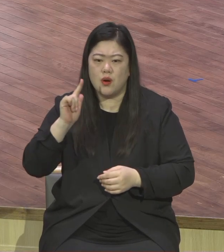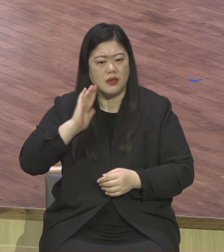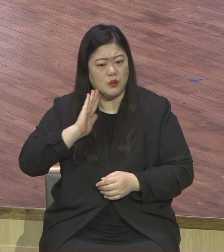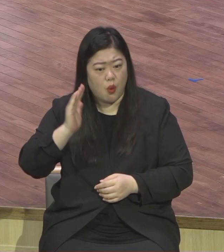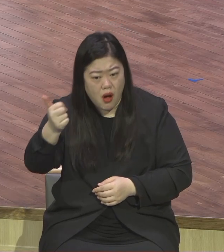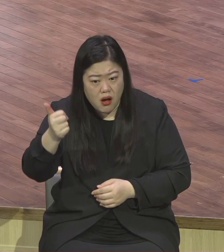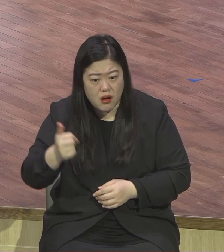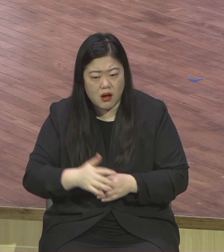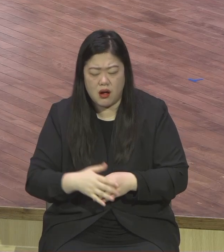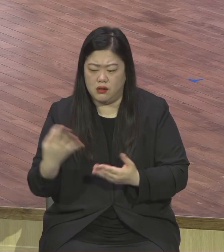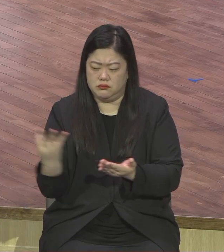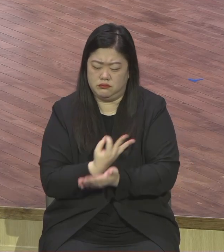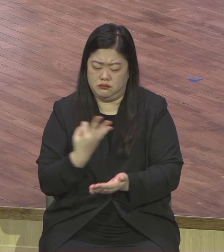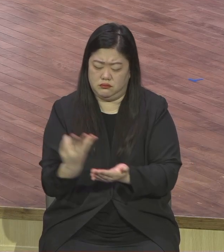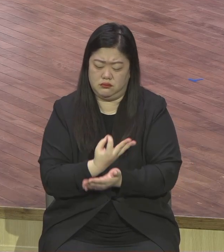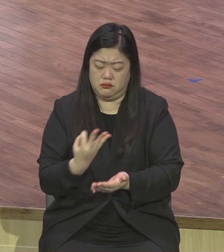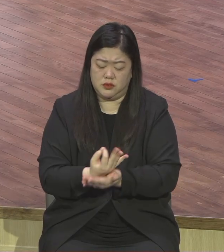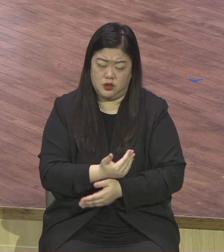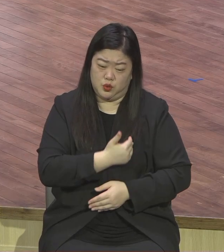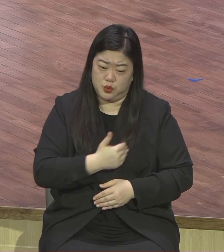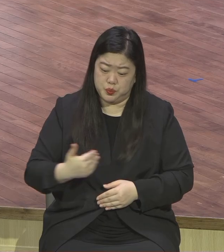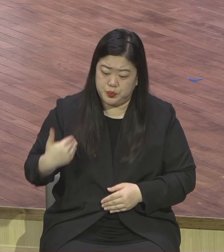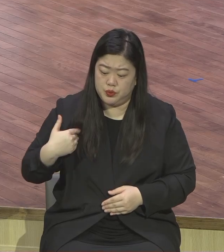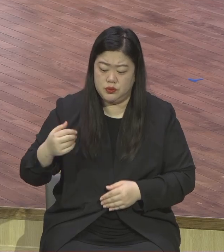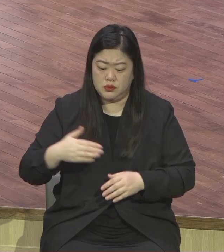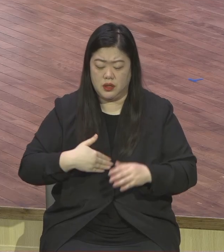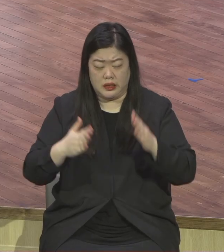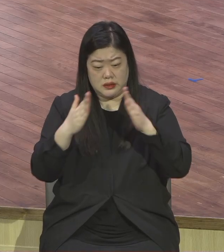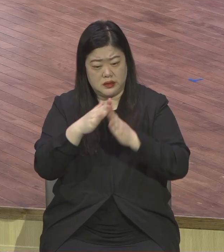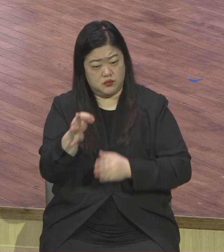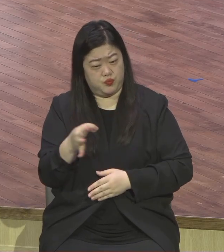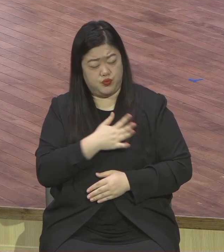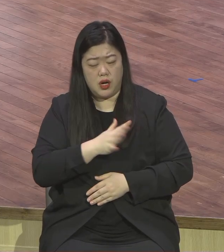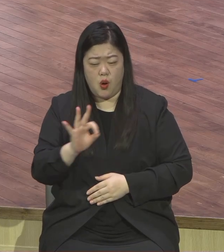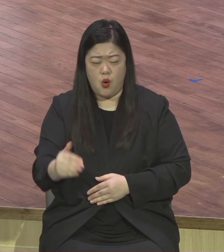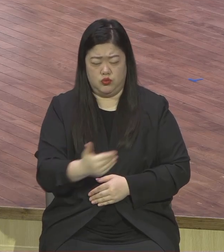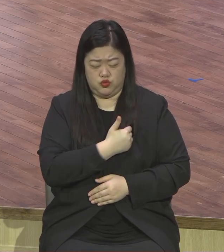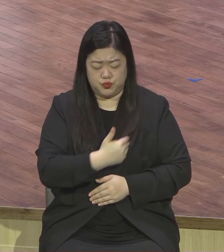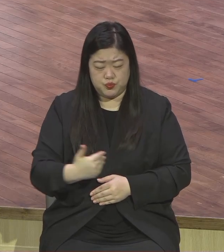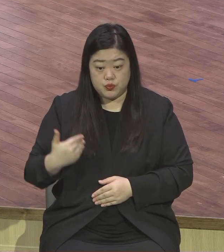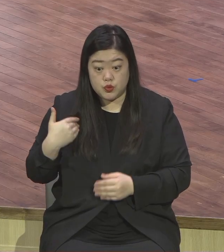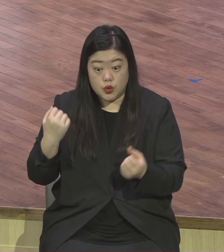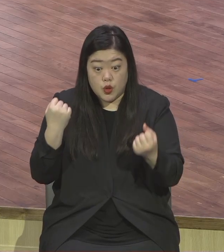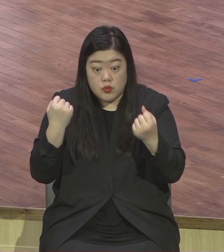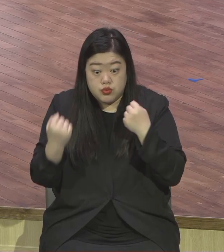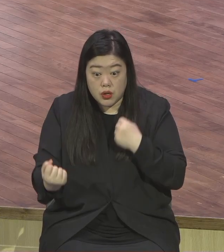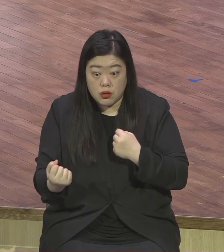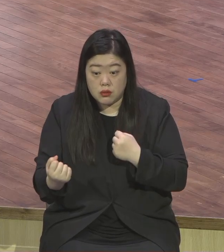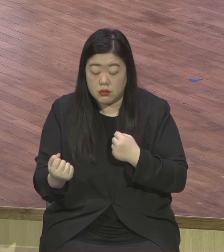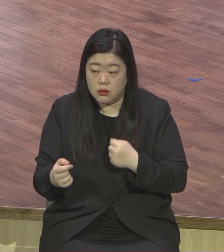챙겨서 또 교도소 전부 다 다 성공한 사람들이 다 바벨탑으로 다 무너지고 있잖아요.